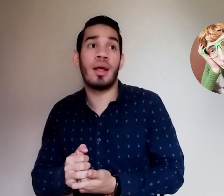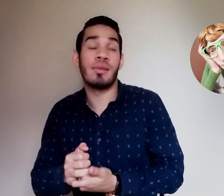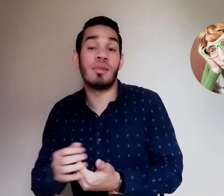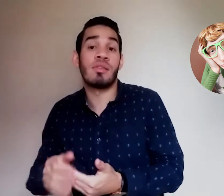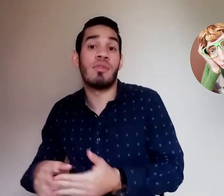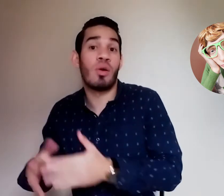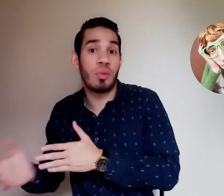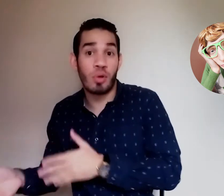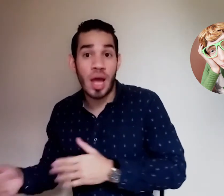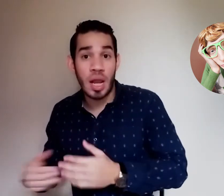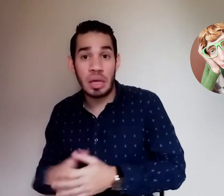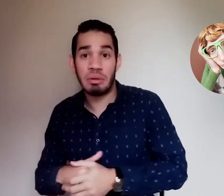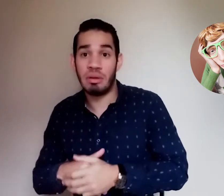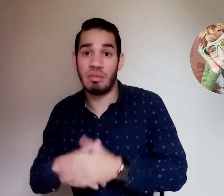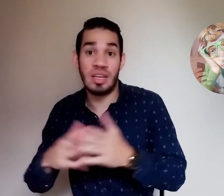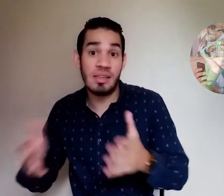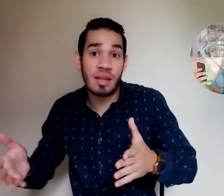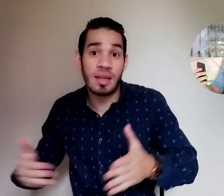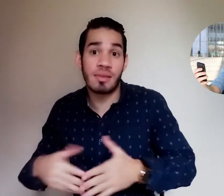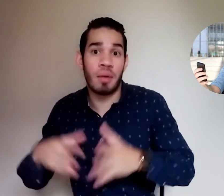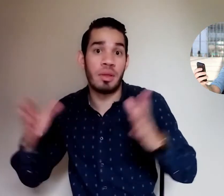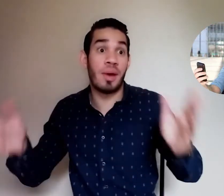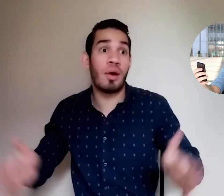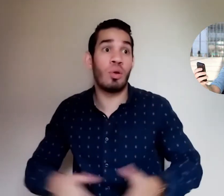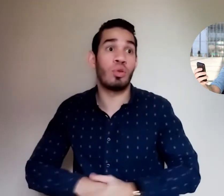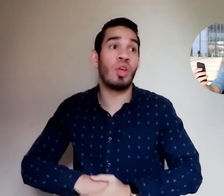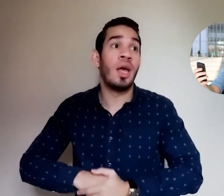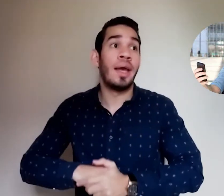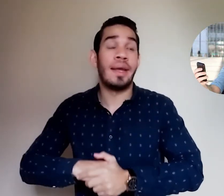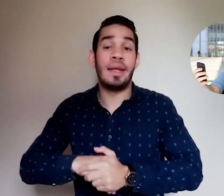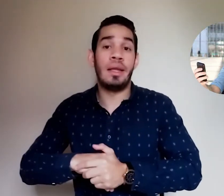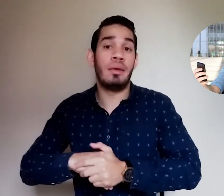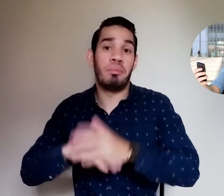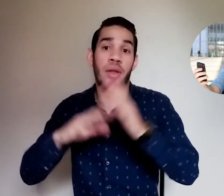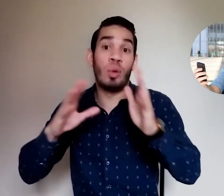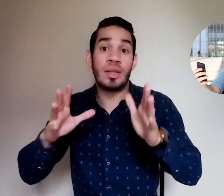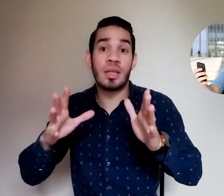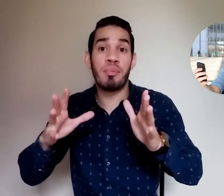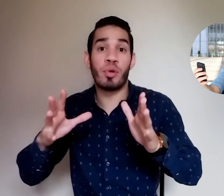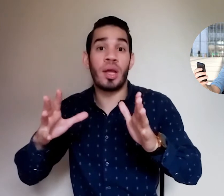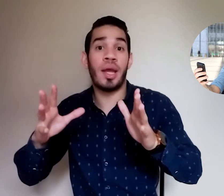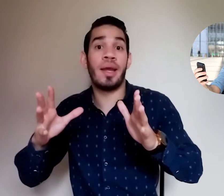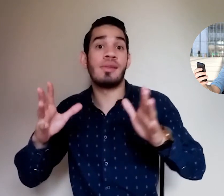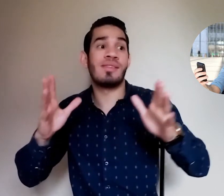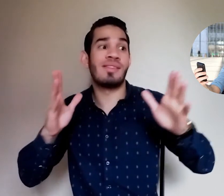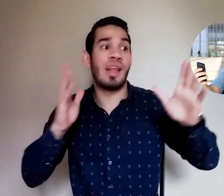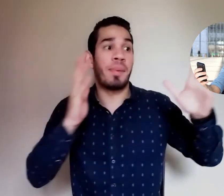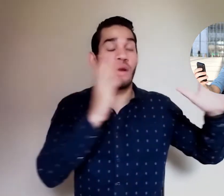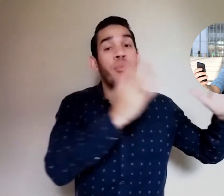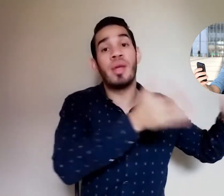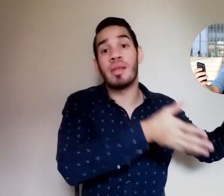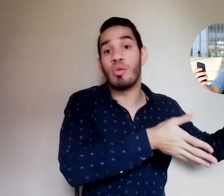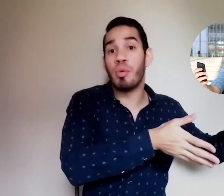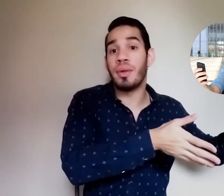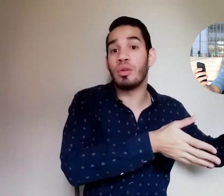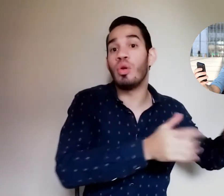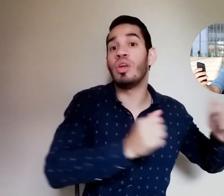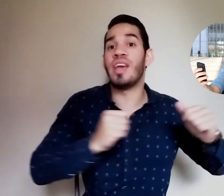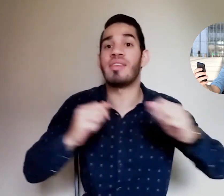sentirse bajos de moral tristes cabizbajos y no entienden por qué si la pasaron bien hace un momento ya